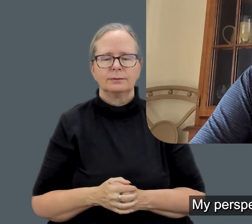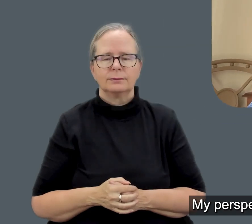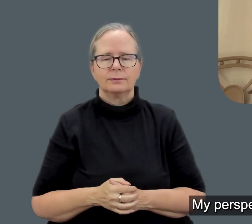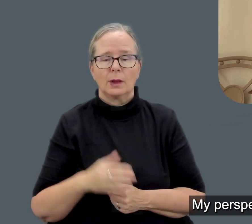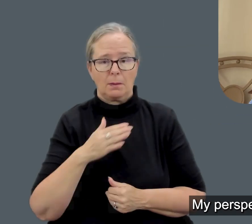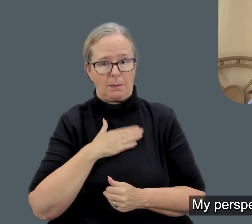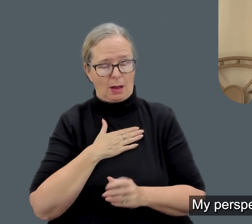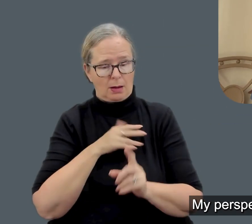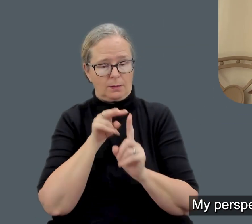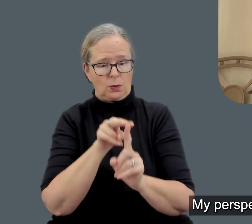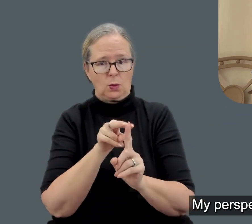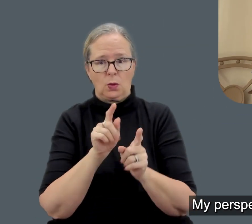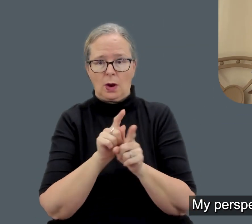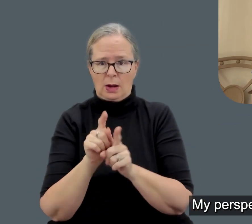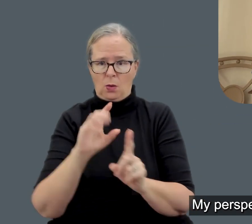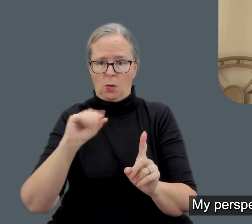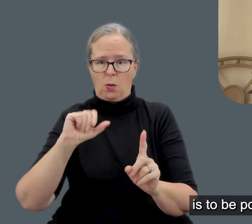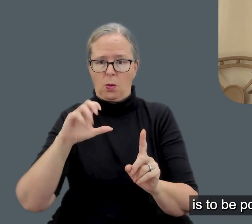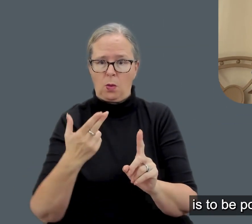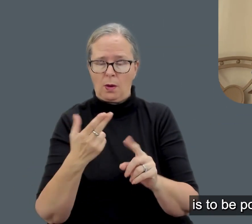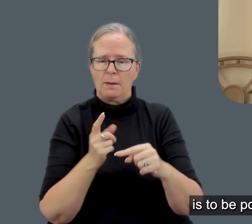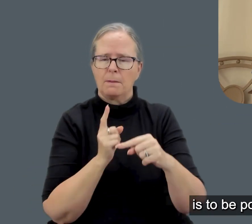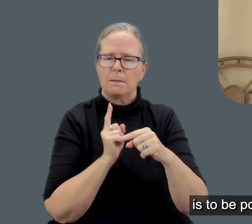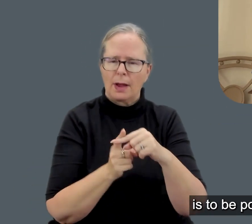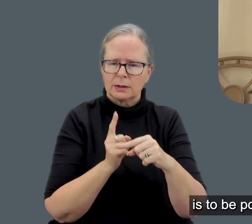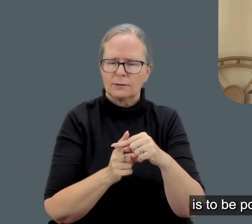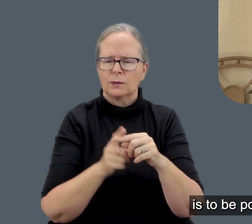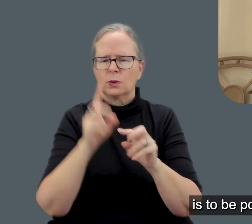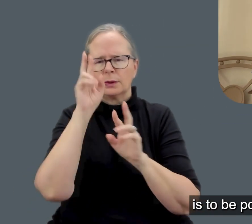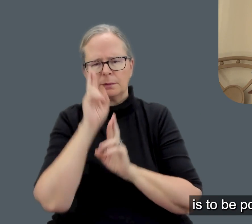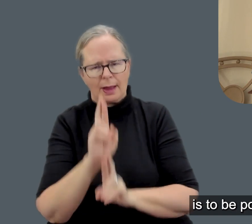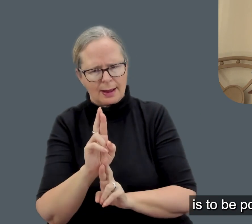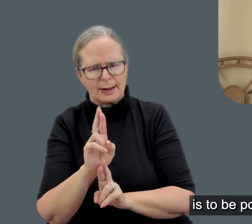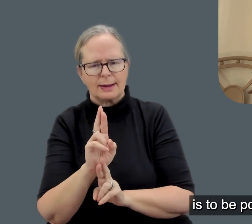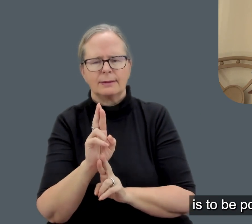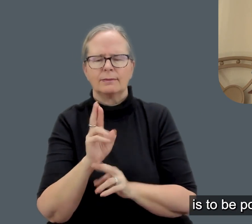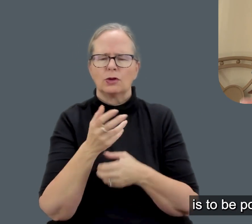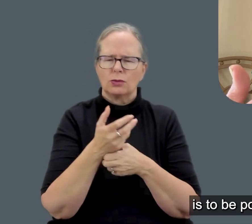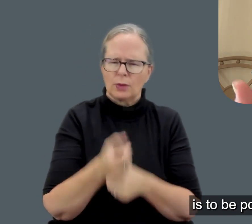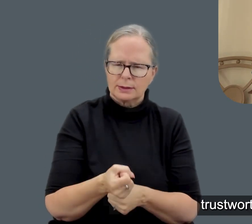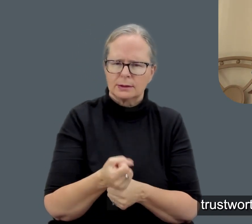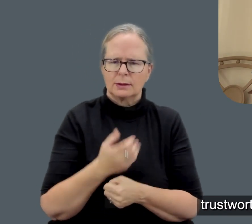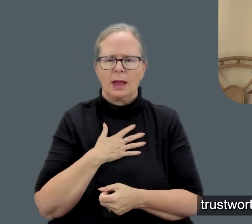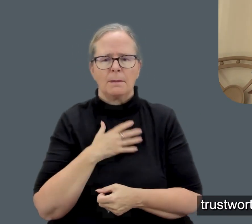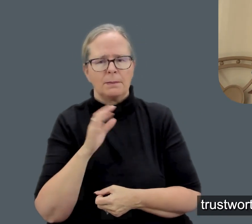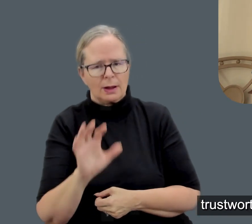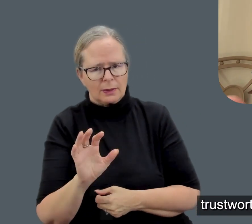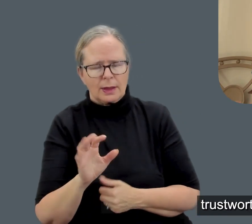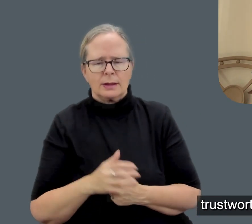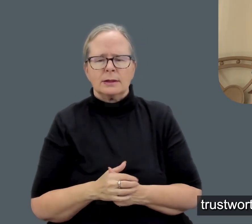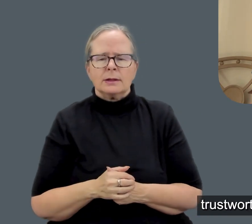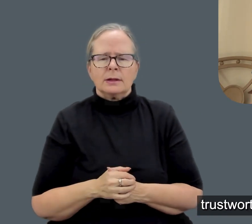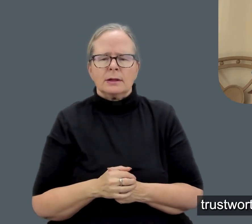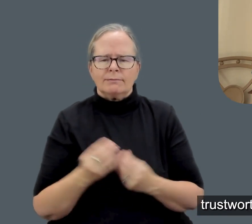L'environnement inclusif est d'être positif, respecté, souhaité